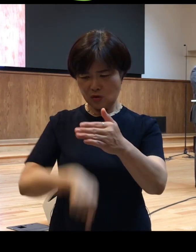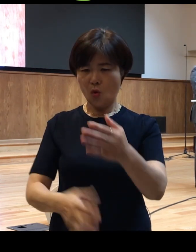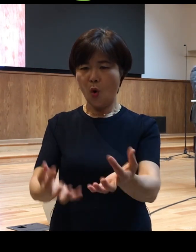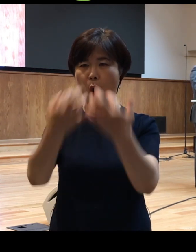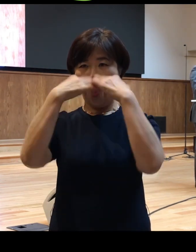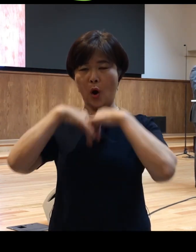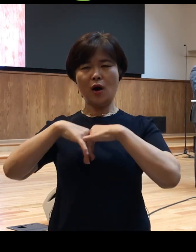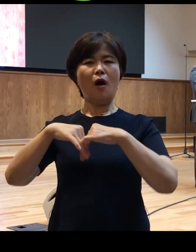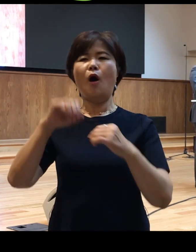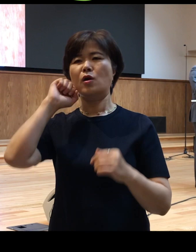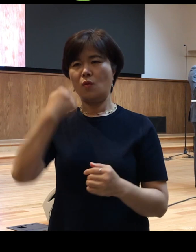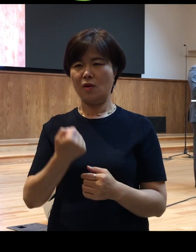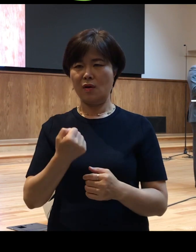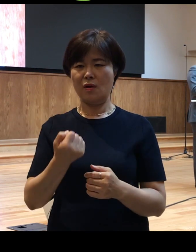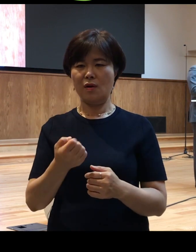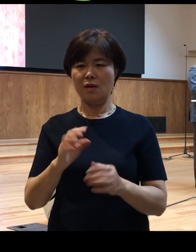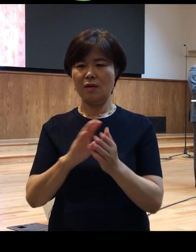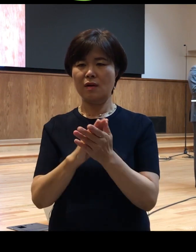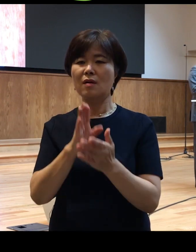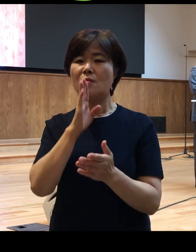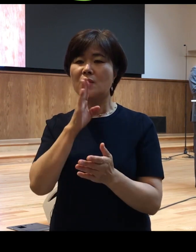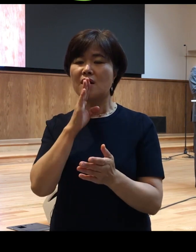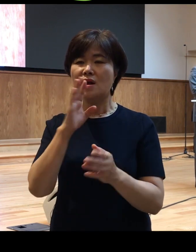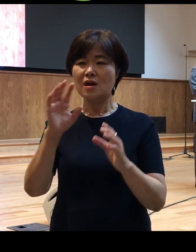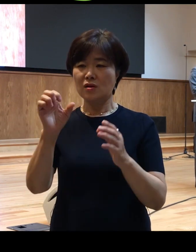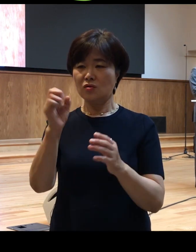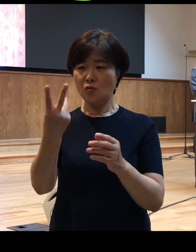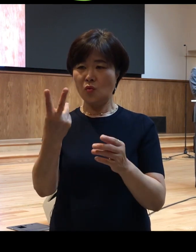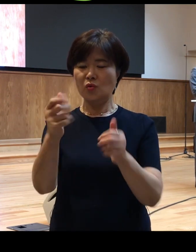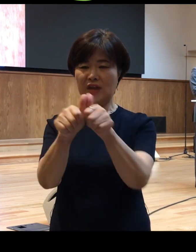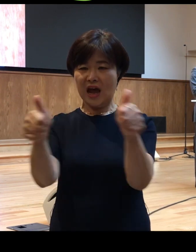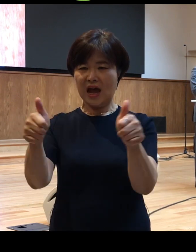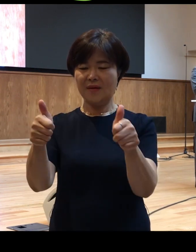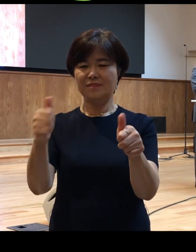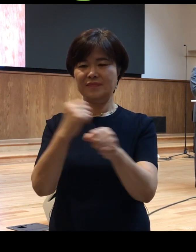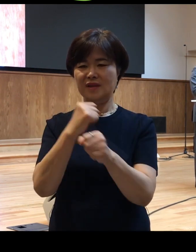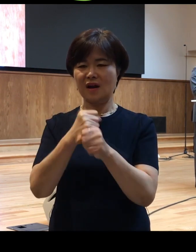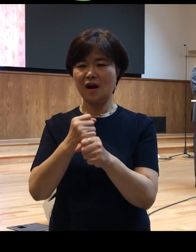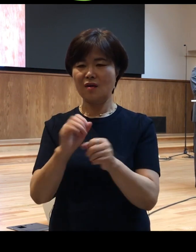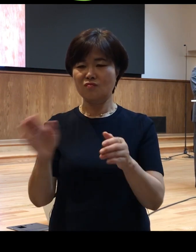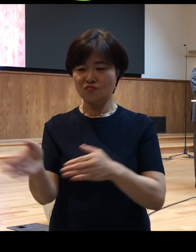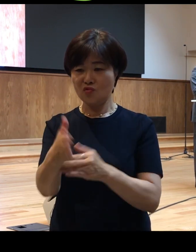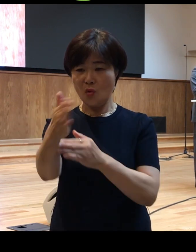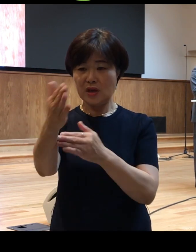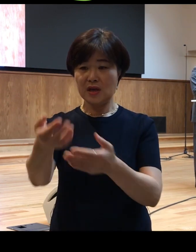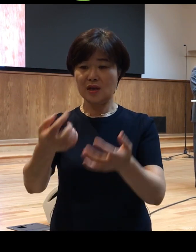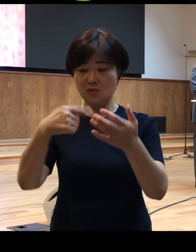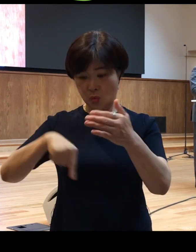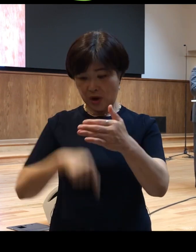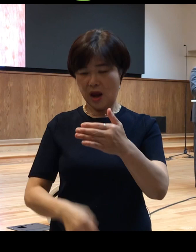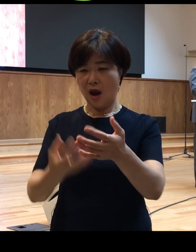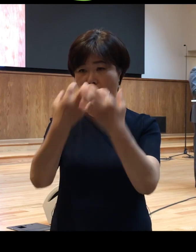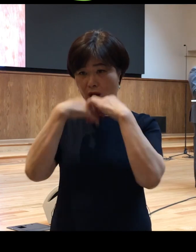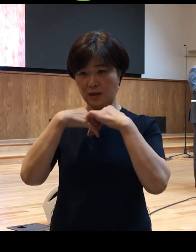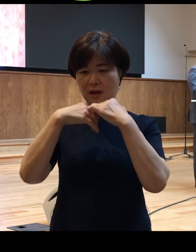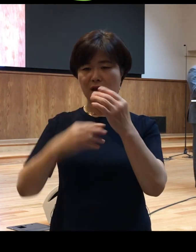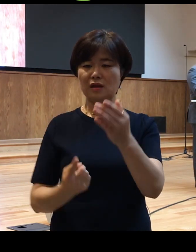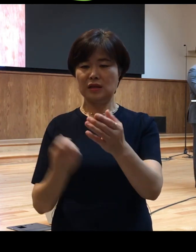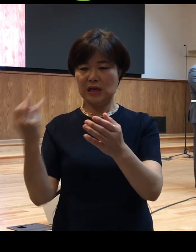요나가 물고기 뱃속에 들어갔다 왔다는 이야기를 하자 선생님이 그렇게 이야기한 것입니다 그랬더니 이 아이가 요나가 물고기